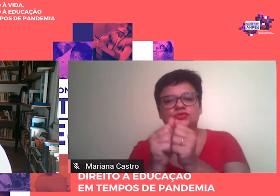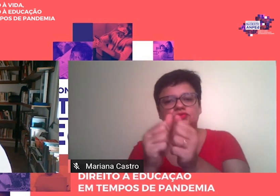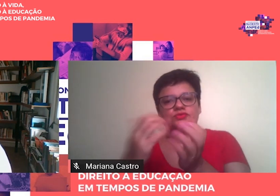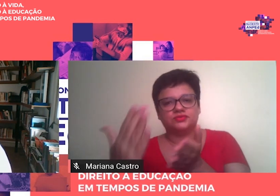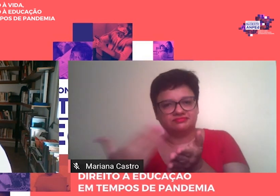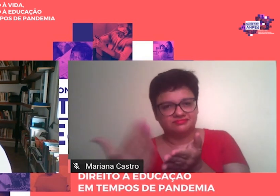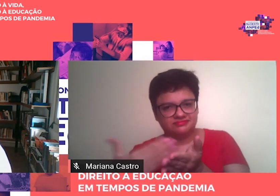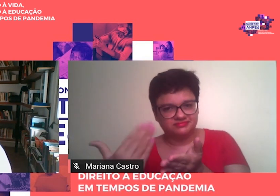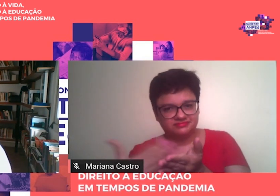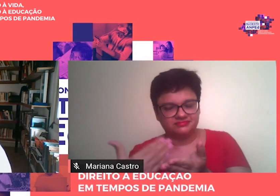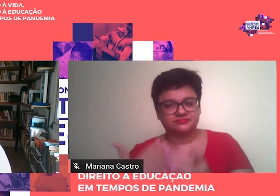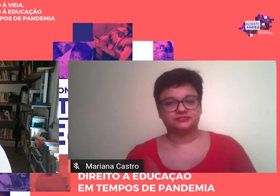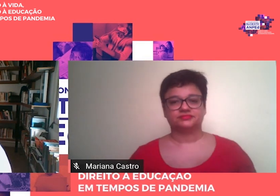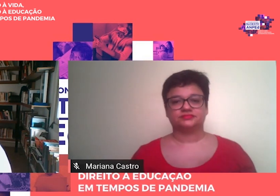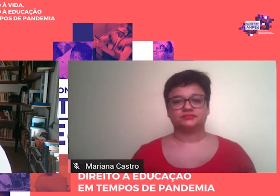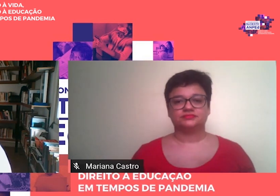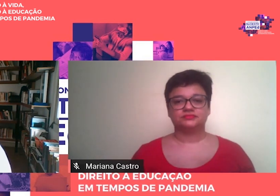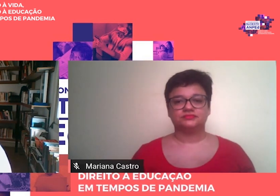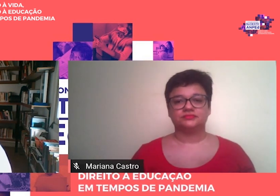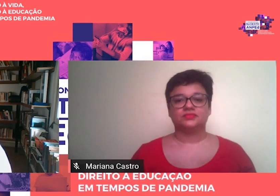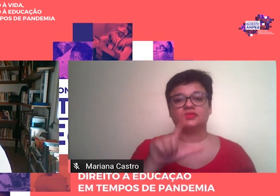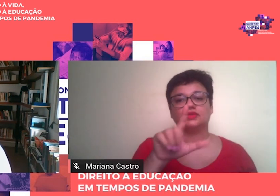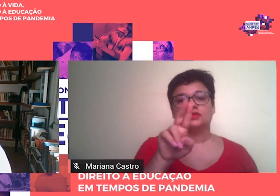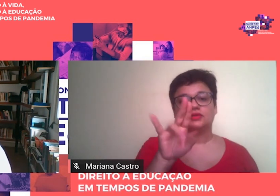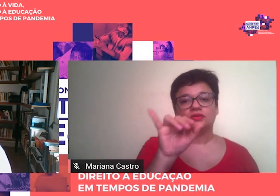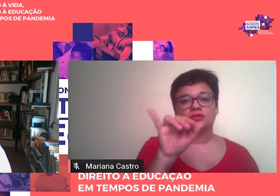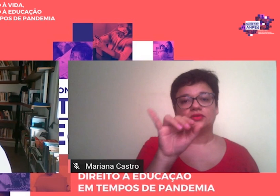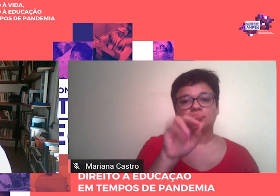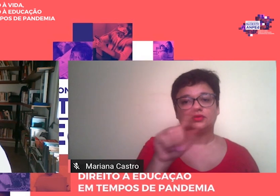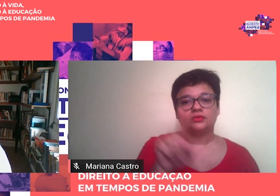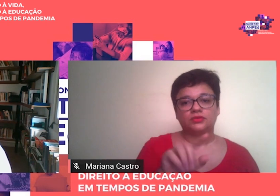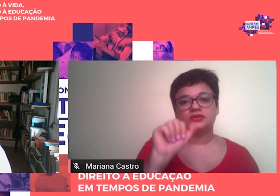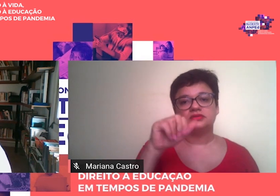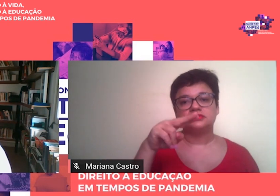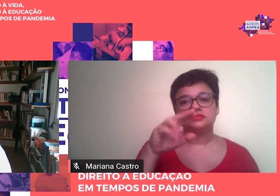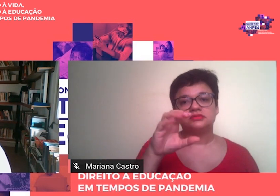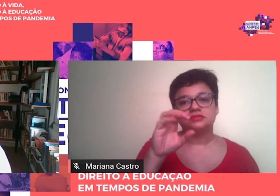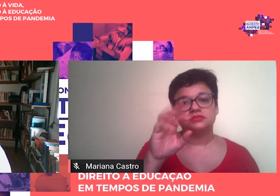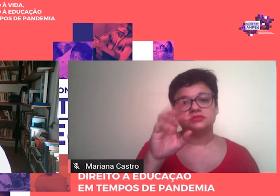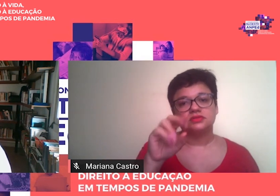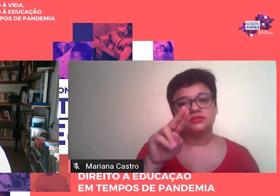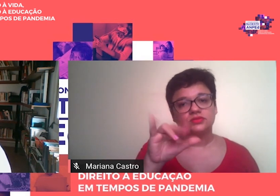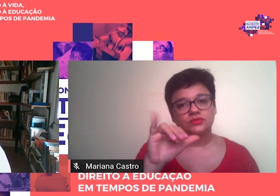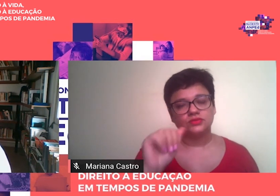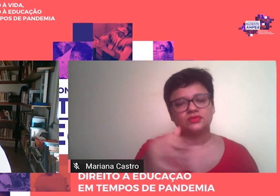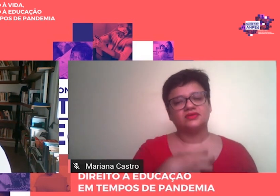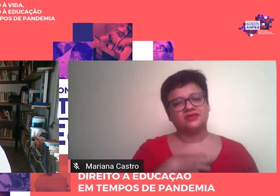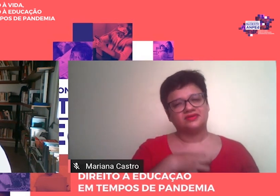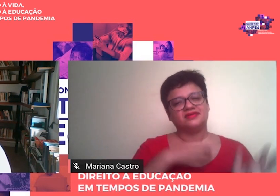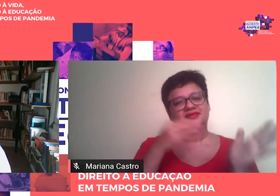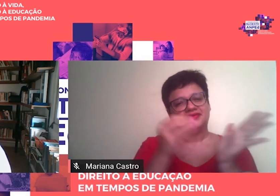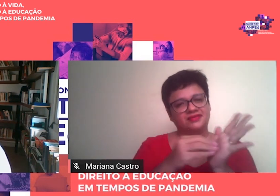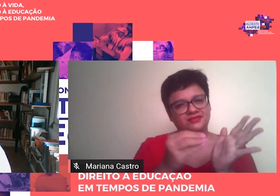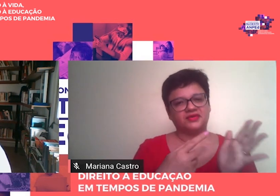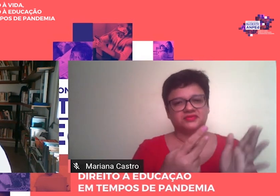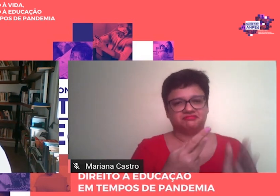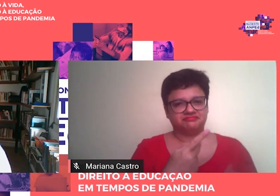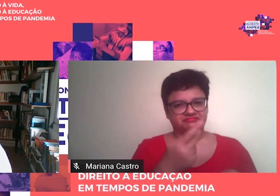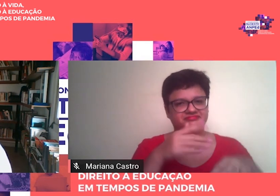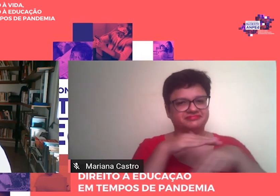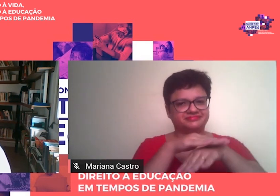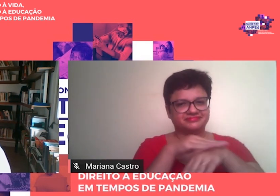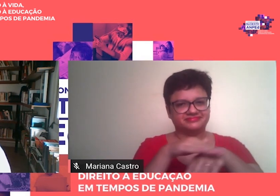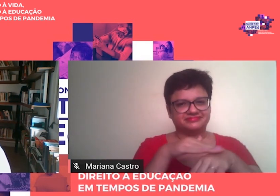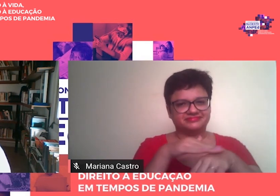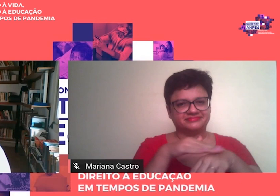Em relação ao Luiz Antônio, devo dizer que sinto falta de nossas conversas um tanto frequentes